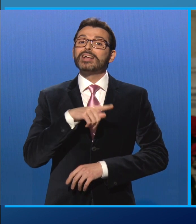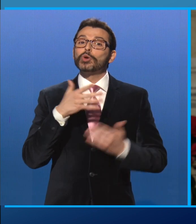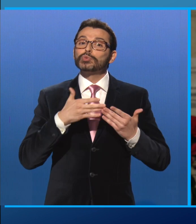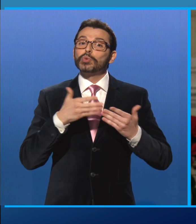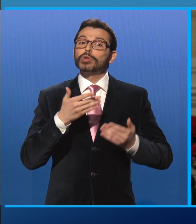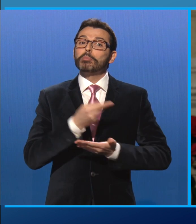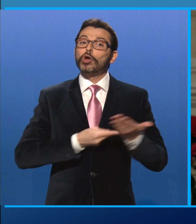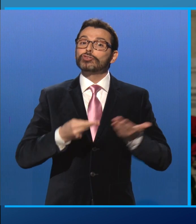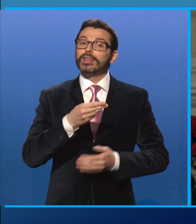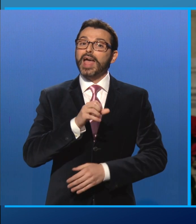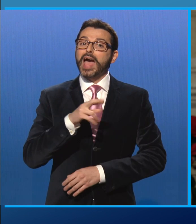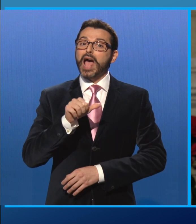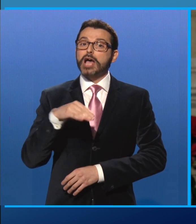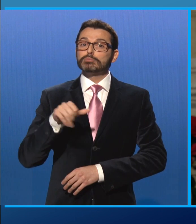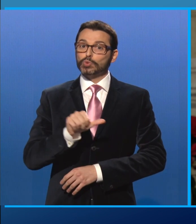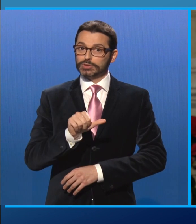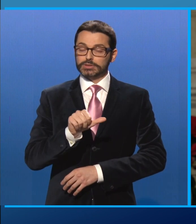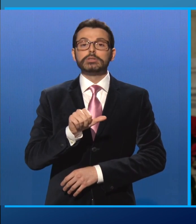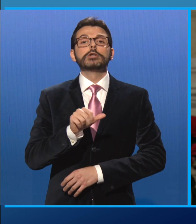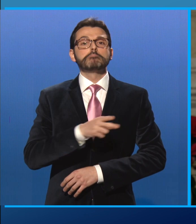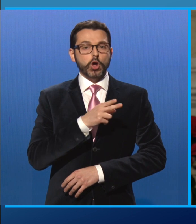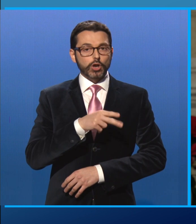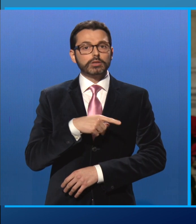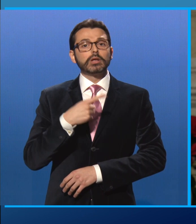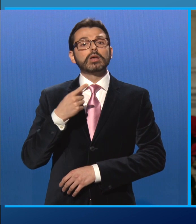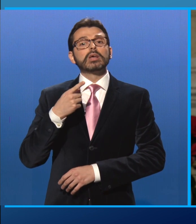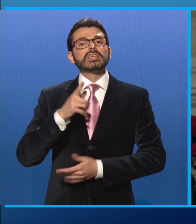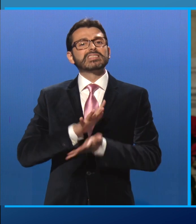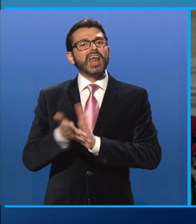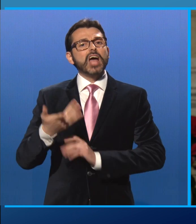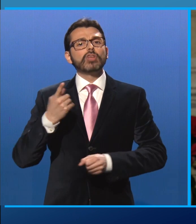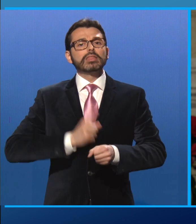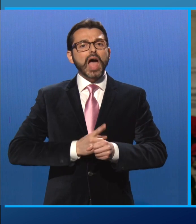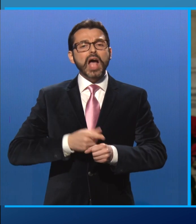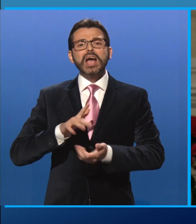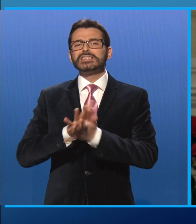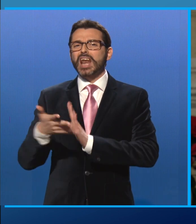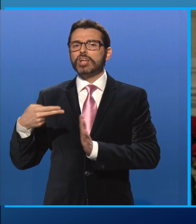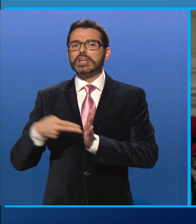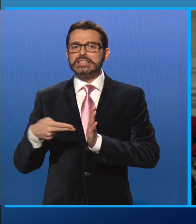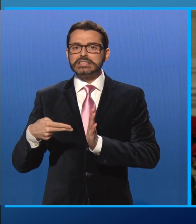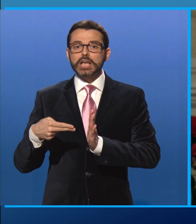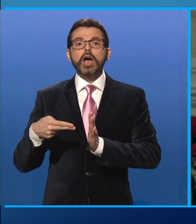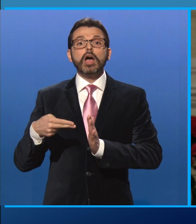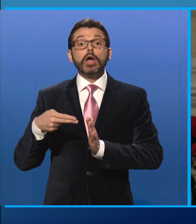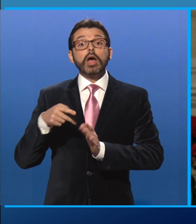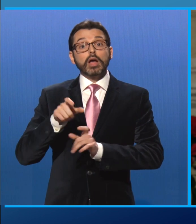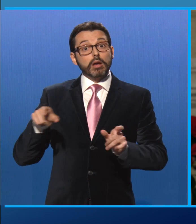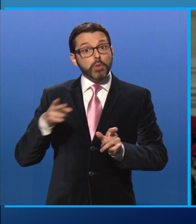programma Erasmus, dalla strage di Dacca a quella di Nizza, con nostri connazionali tra le vittime, dal